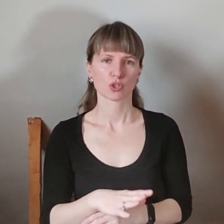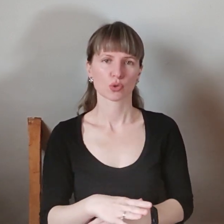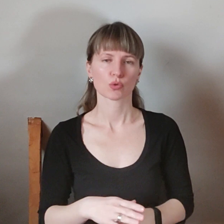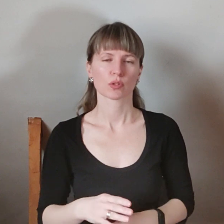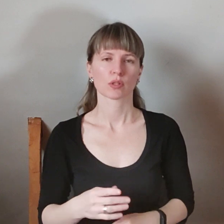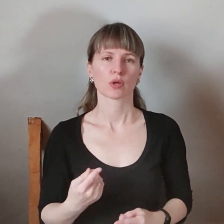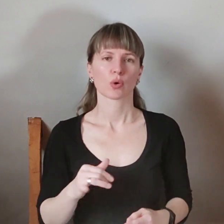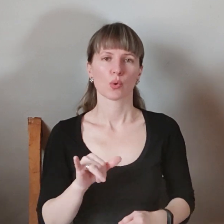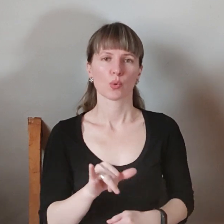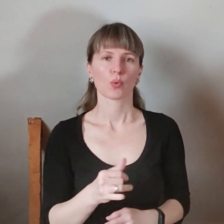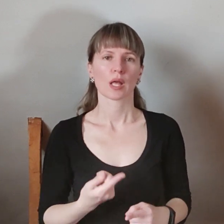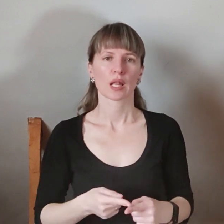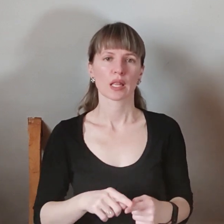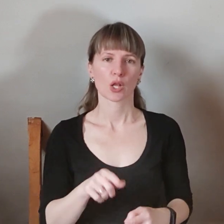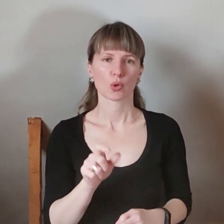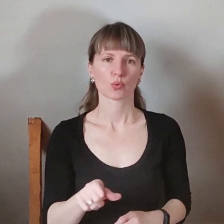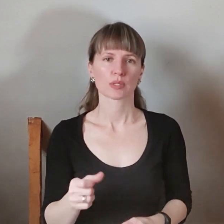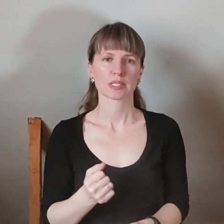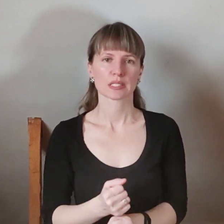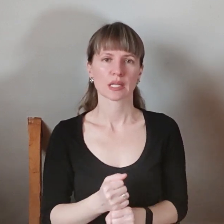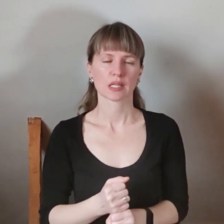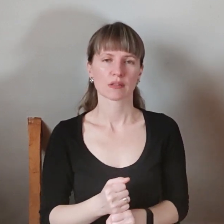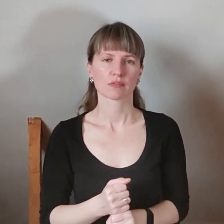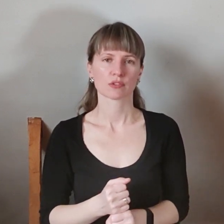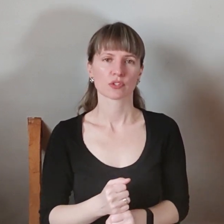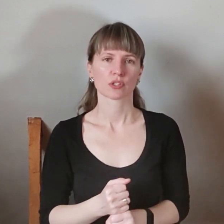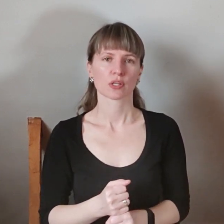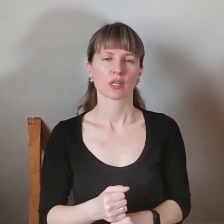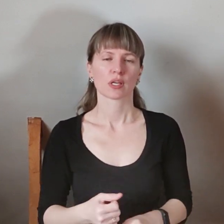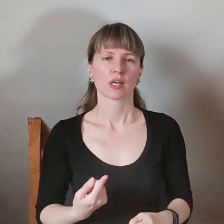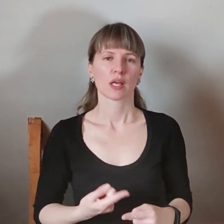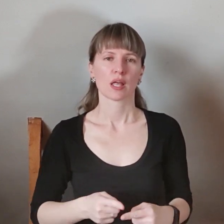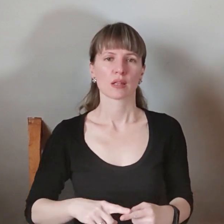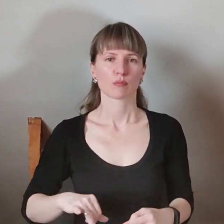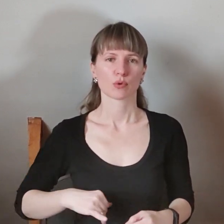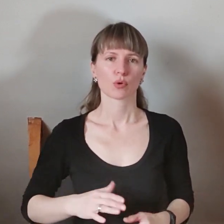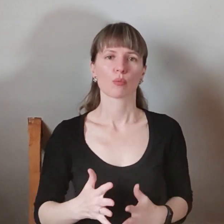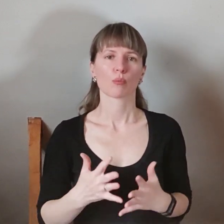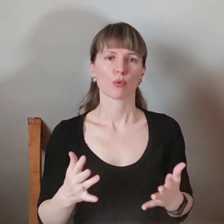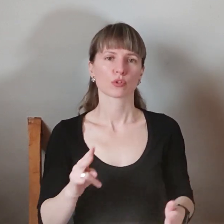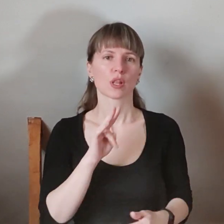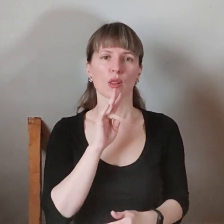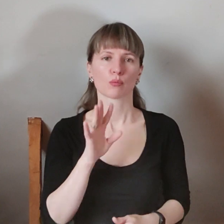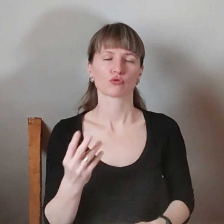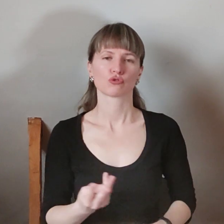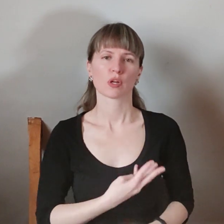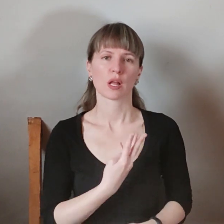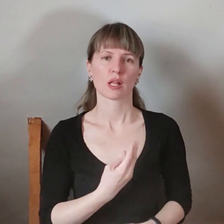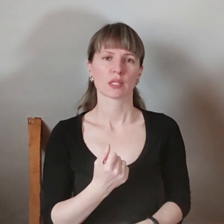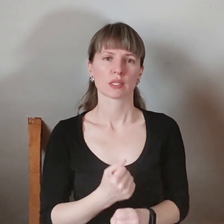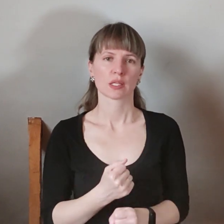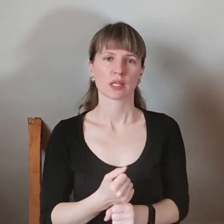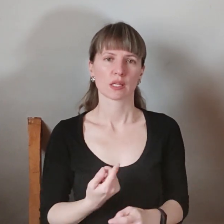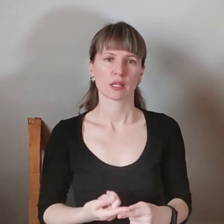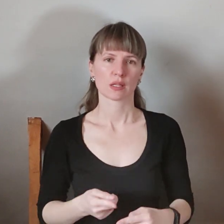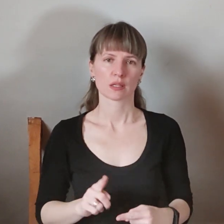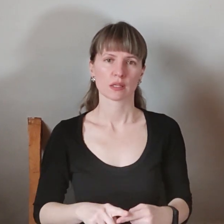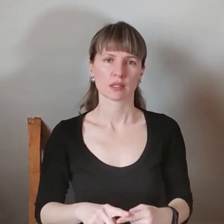людей, совершивших данное преступление, більше не буде желаний займатися этим. Але